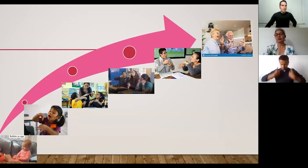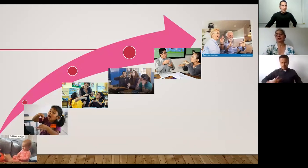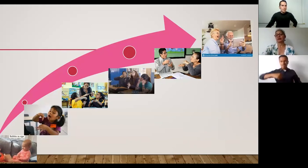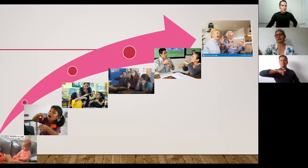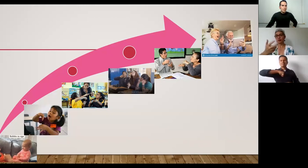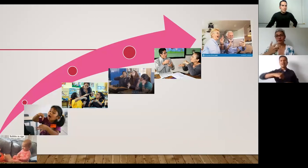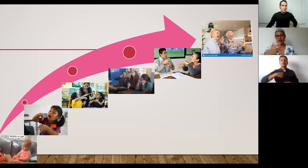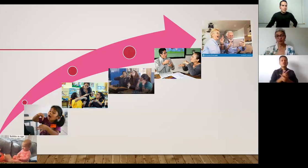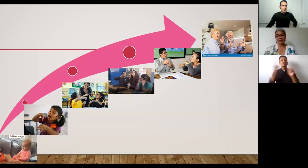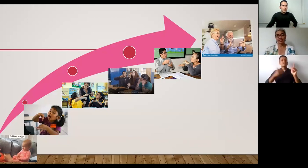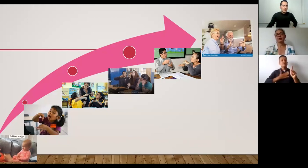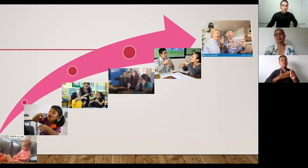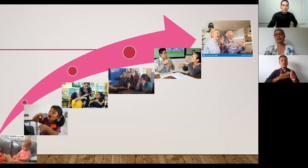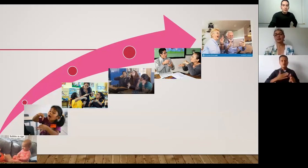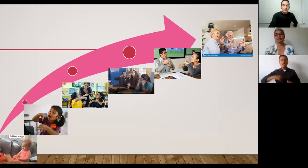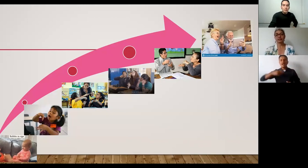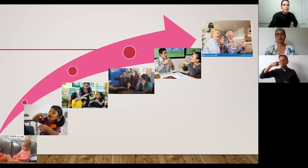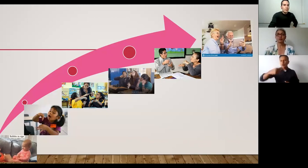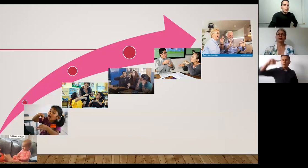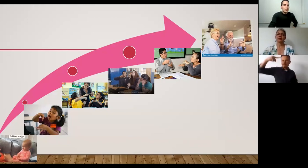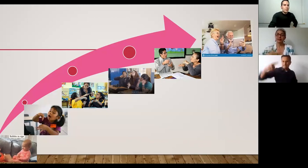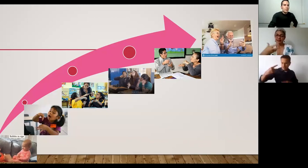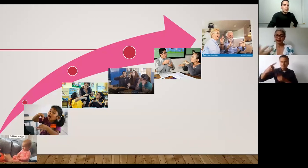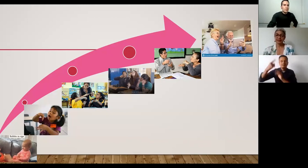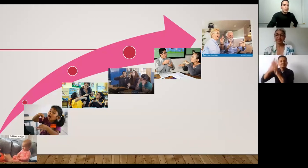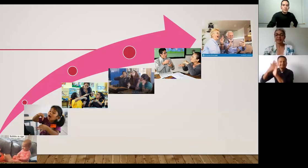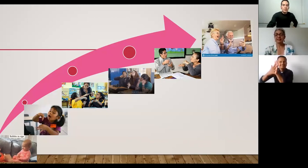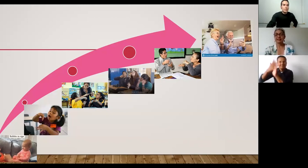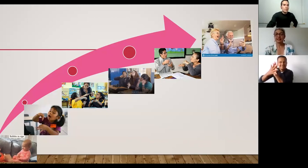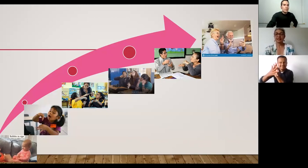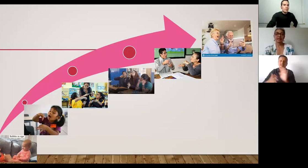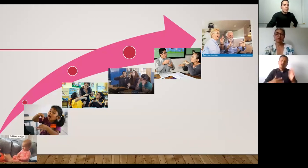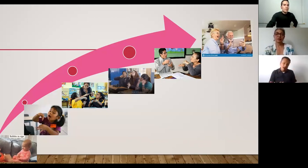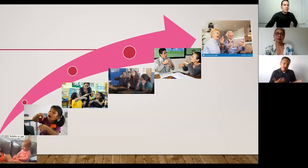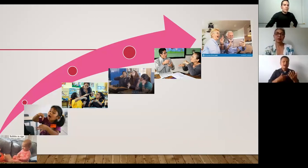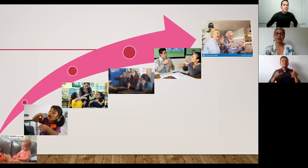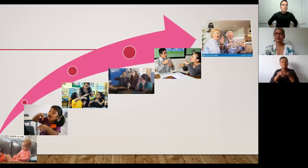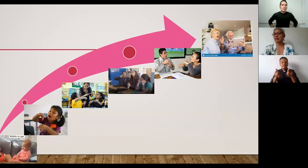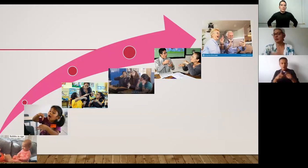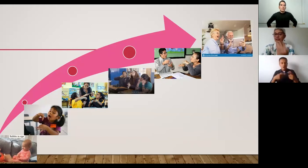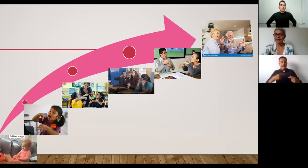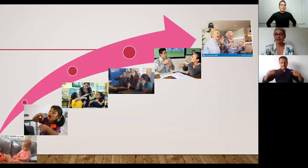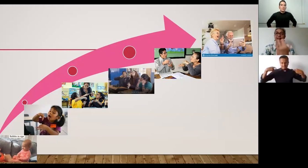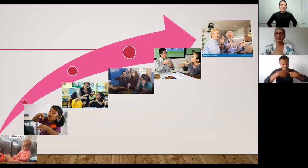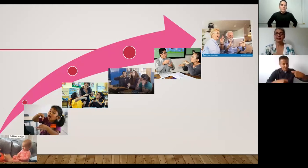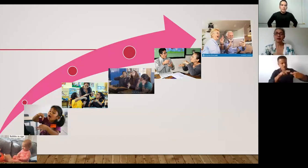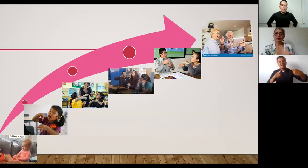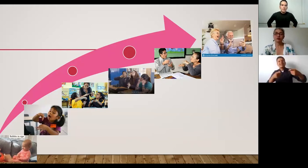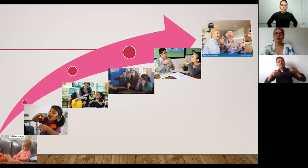donde usen su primera lengua la lengua de señas colombiana y accedan al español en la modalidad que de acuerdo a su